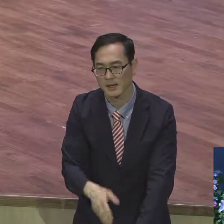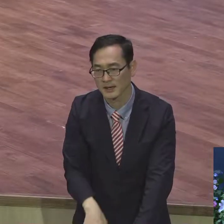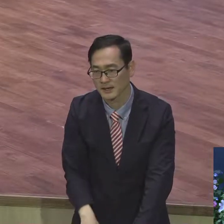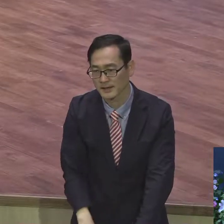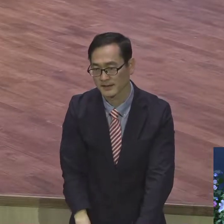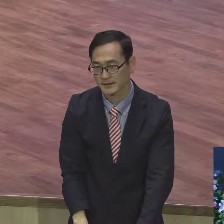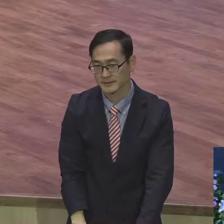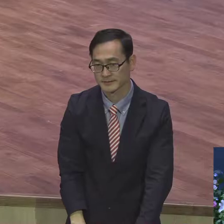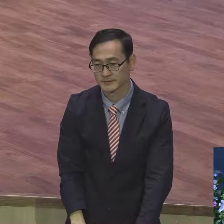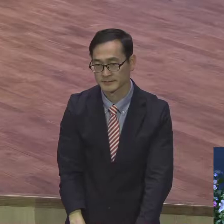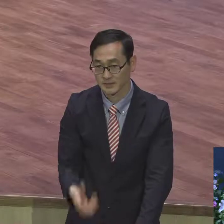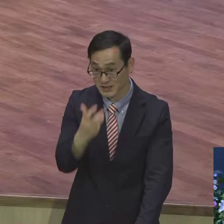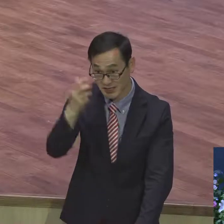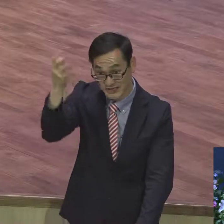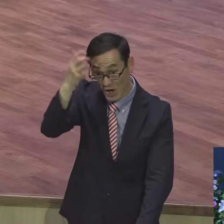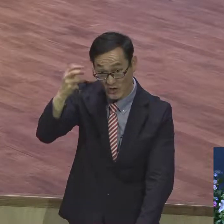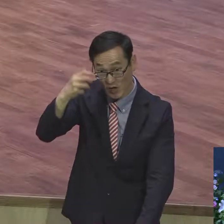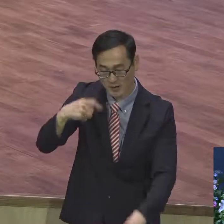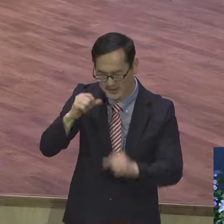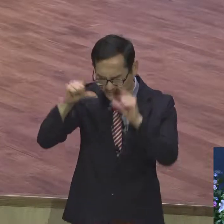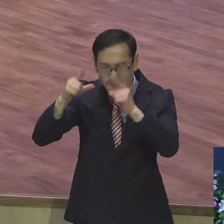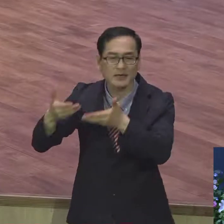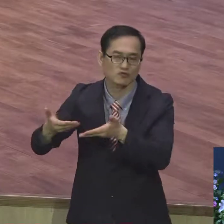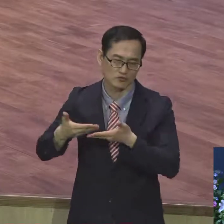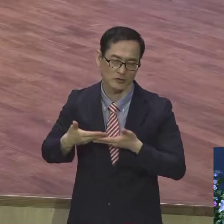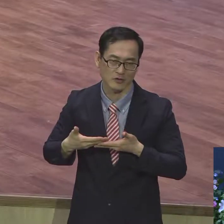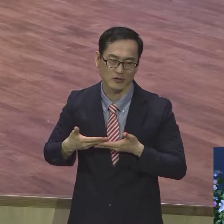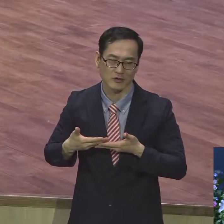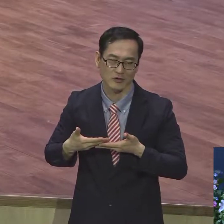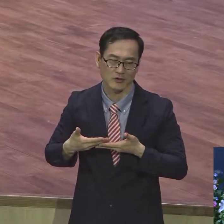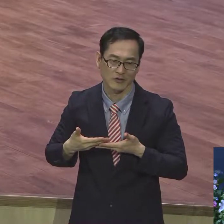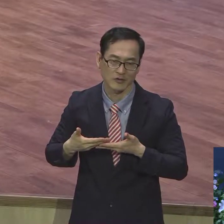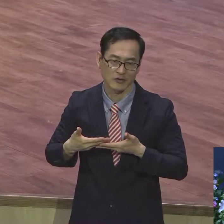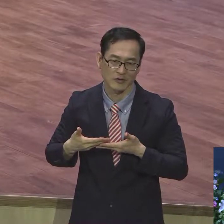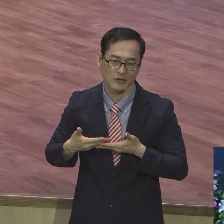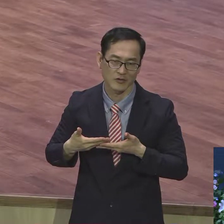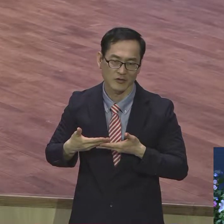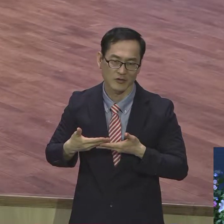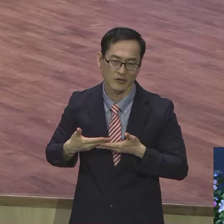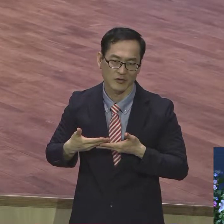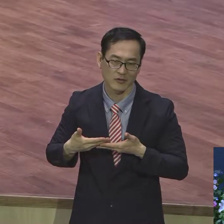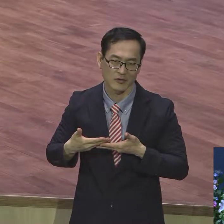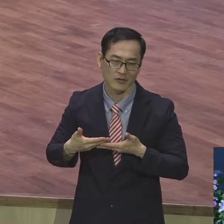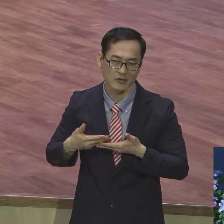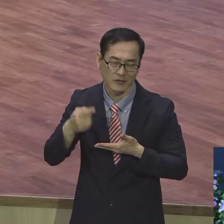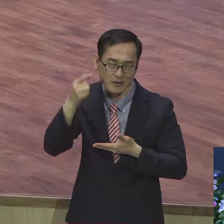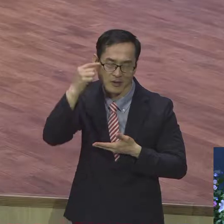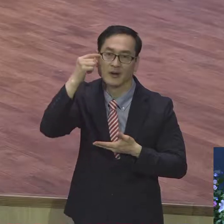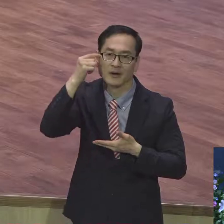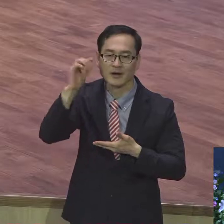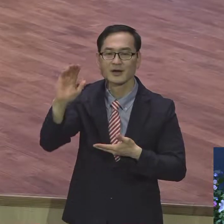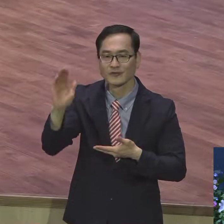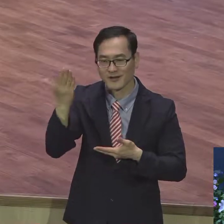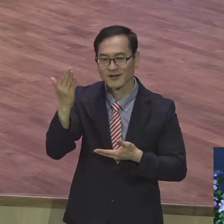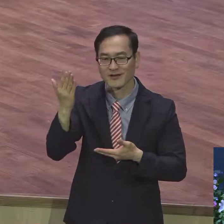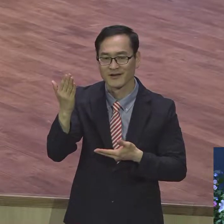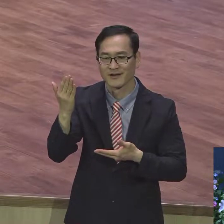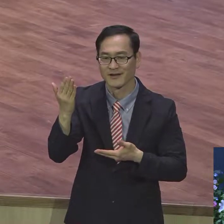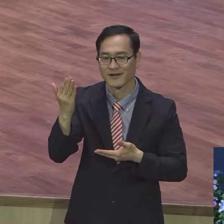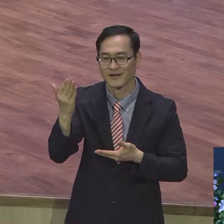성령이 알게 하십니다. 깨닫게 하십니다. 생각나게 하신다고요. 결단하게 하신다고요. 성령의